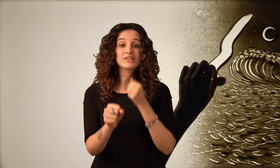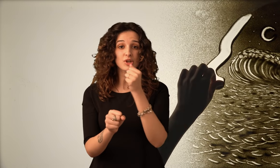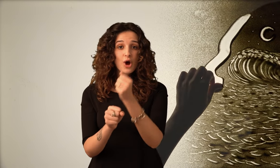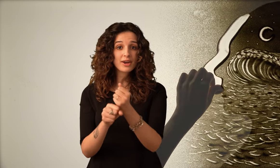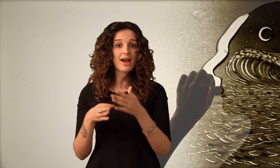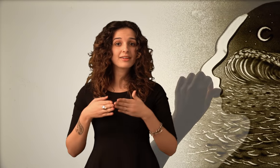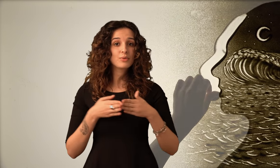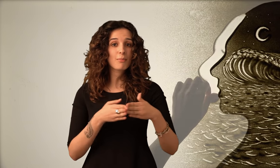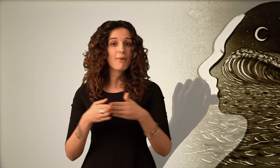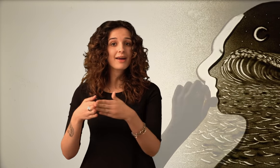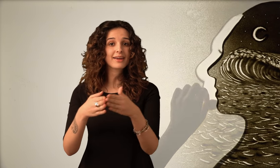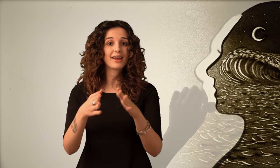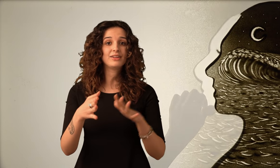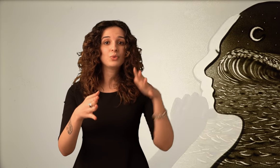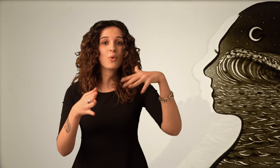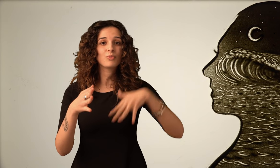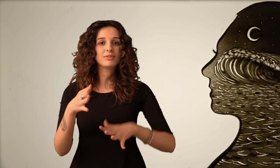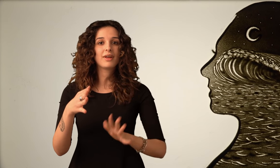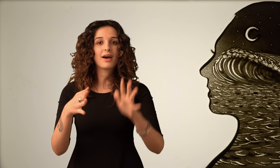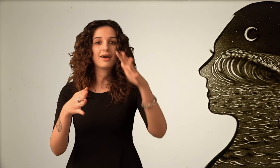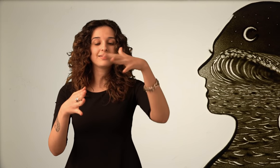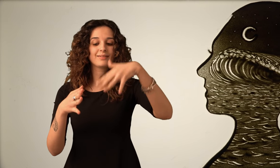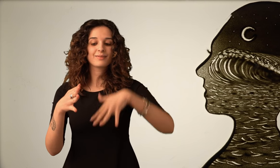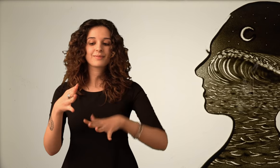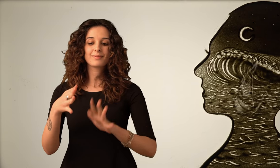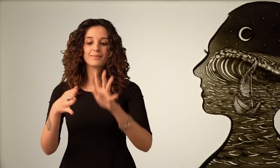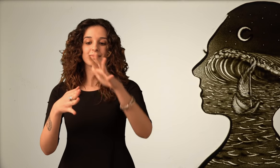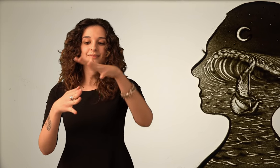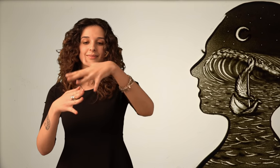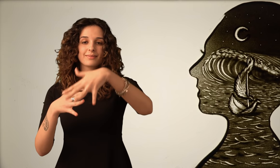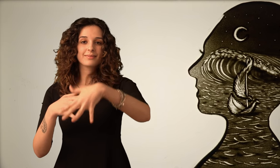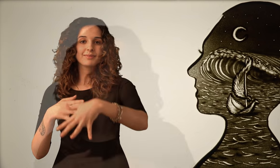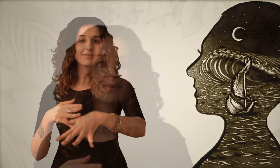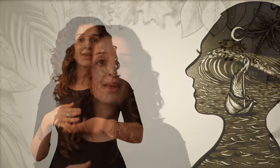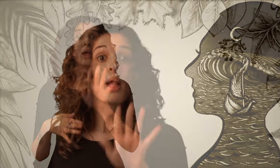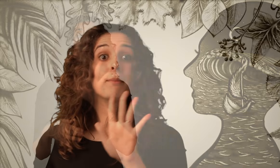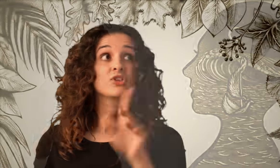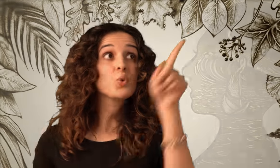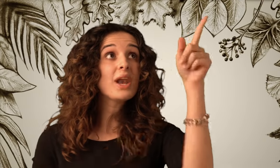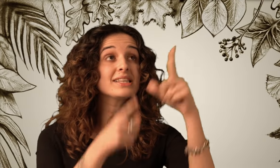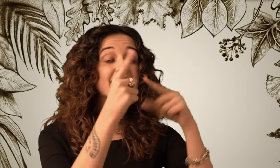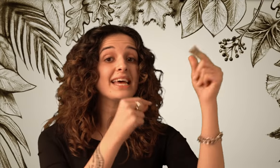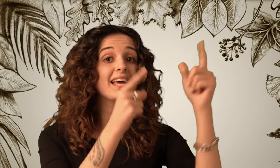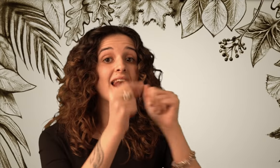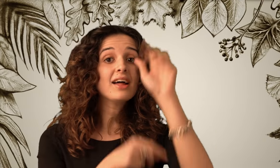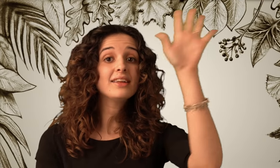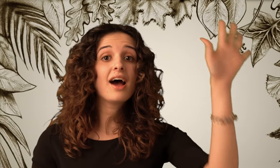storia Di una barca e di un'onda Ma sulla stella di